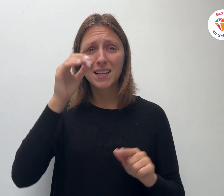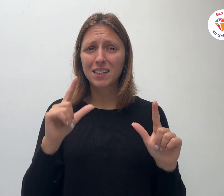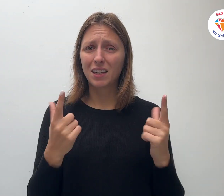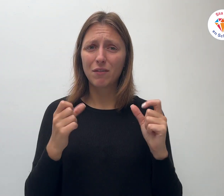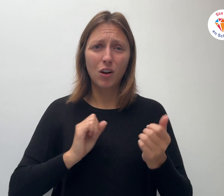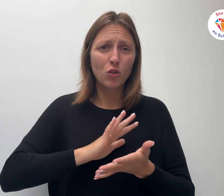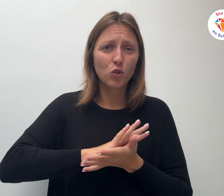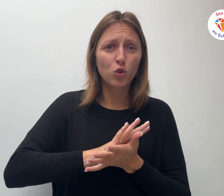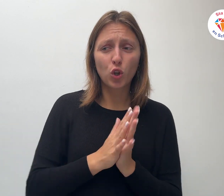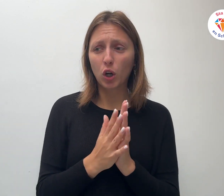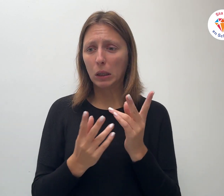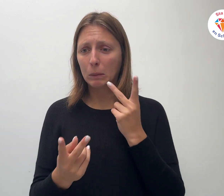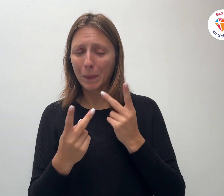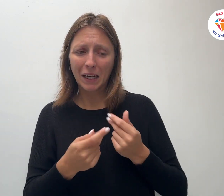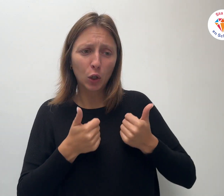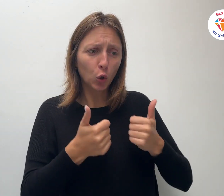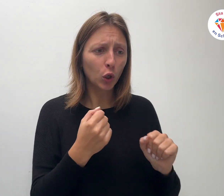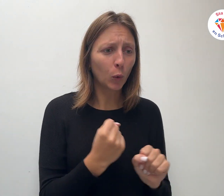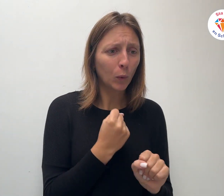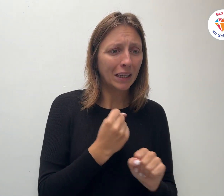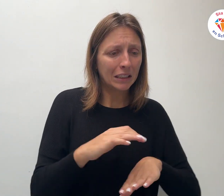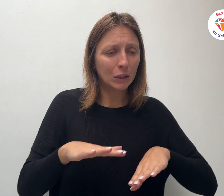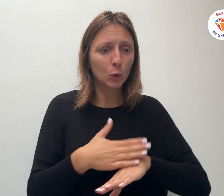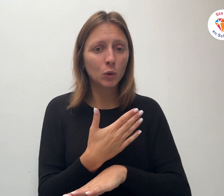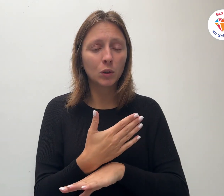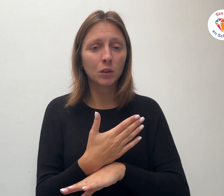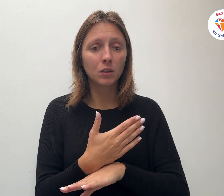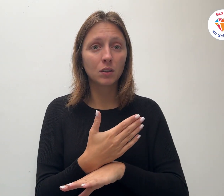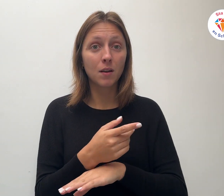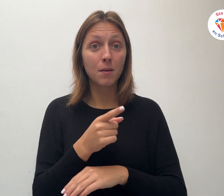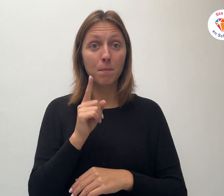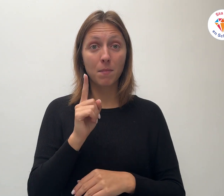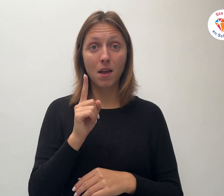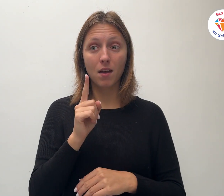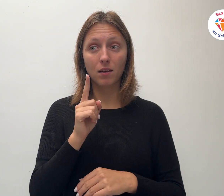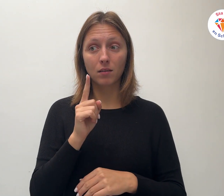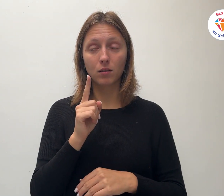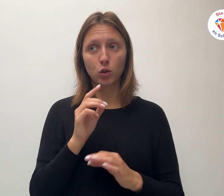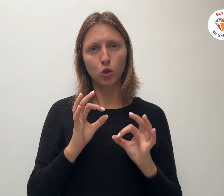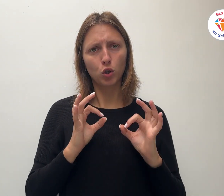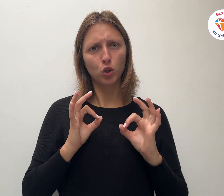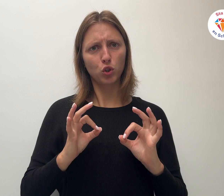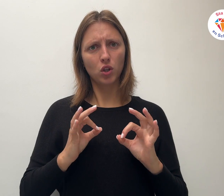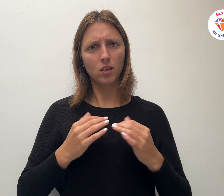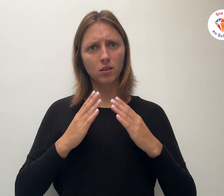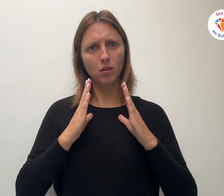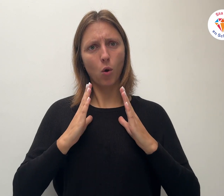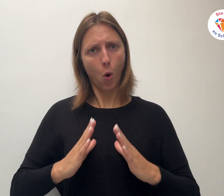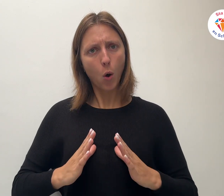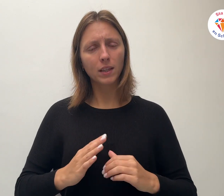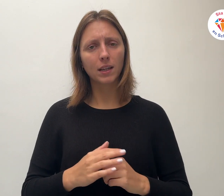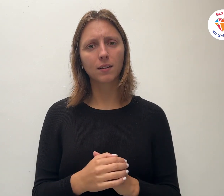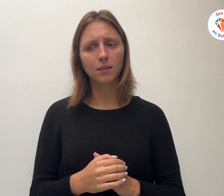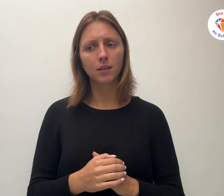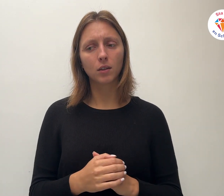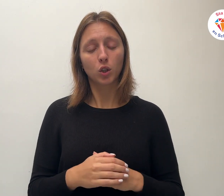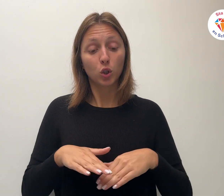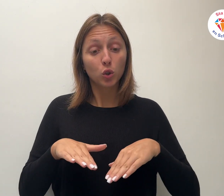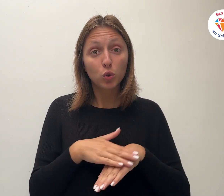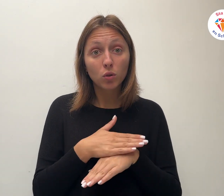goede werken Maar is het met juiste ingesteldheid? Doen we dit uit verplichting? Of om te